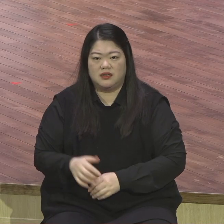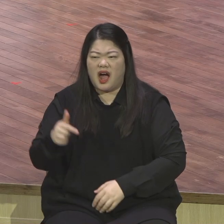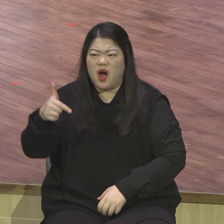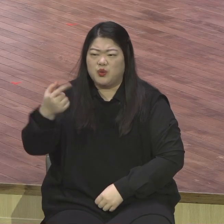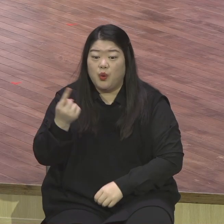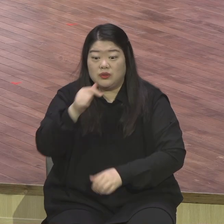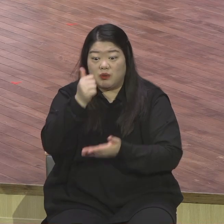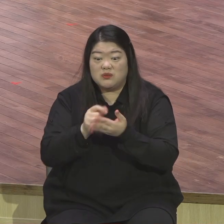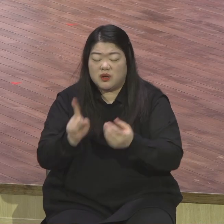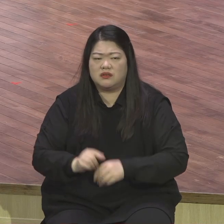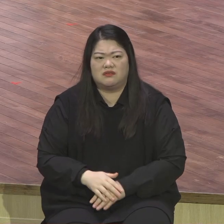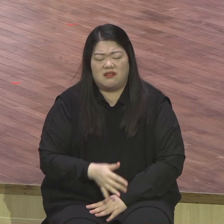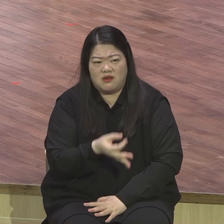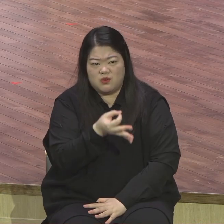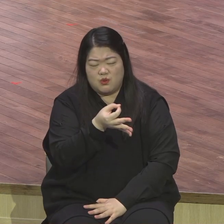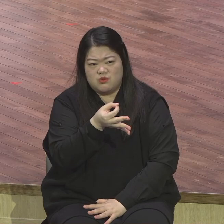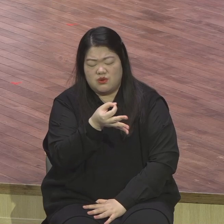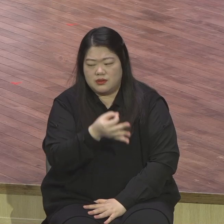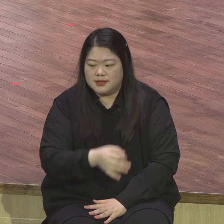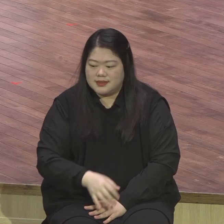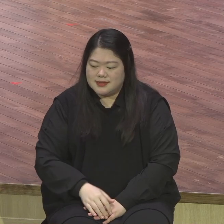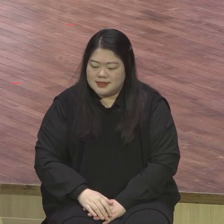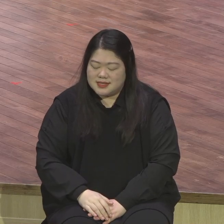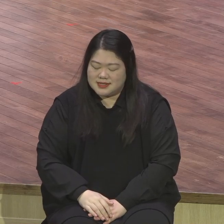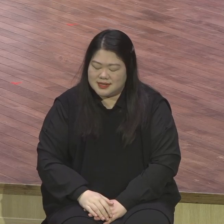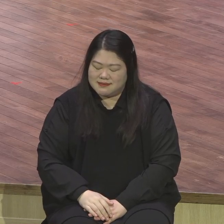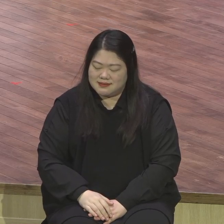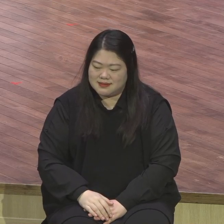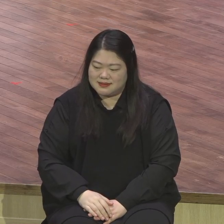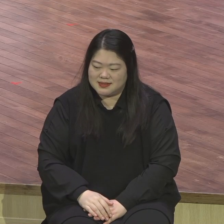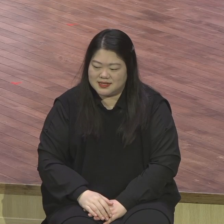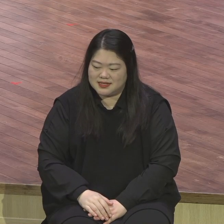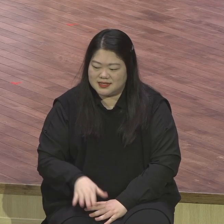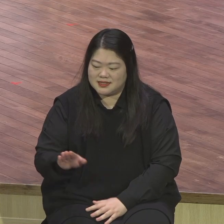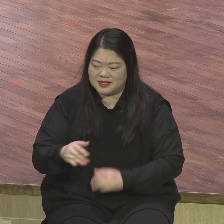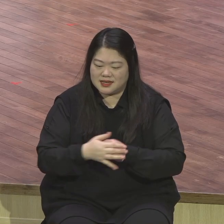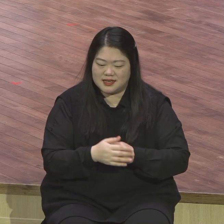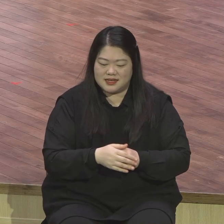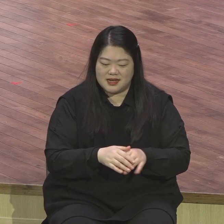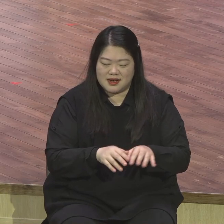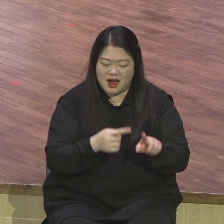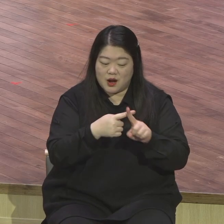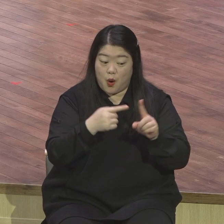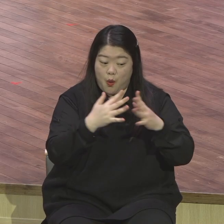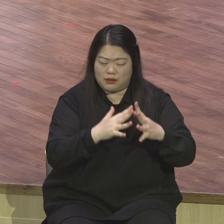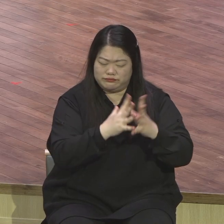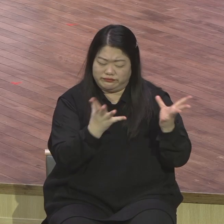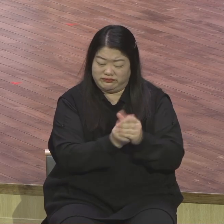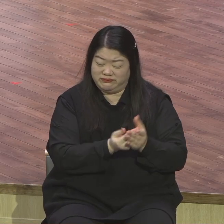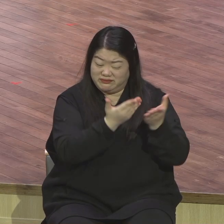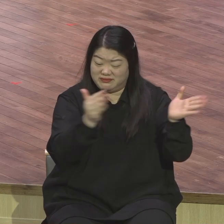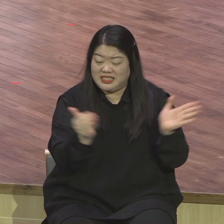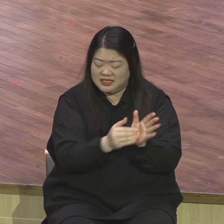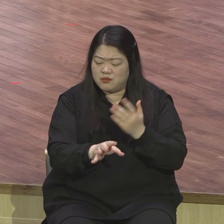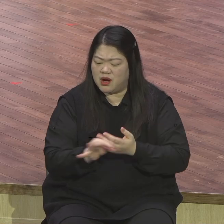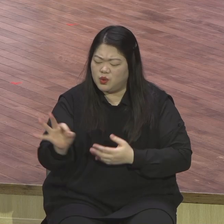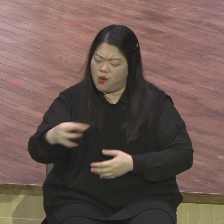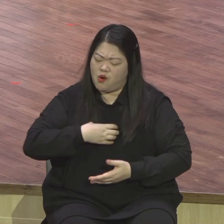없어 헌당 끝나면 두고 봐라 내가 확 뒤집어 놓을 거니 그냥 이 지역을 강석으로 확 뒤집어 놓을 얼마나 좋아 이